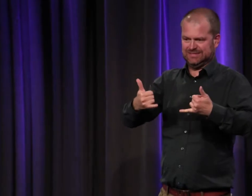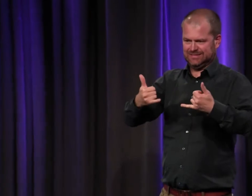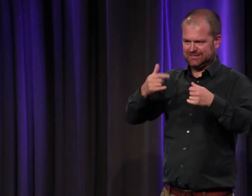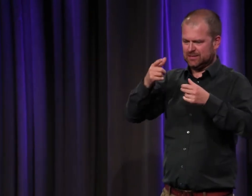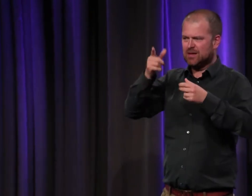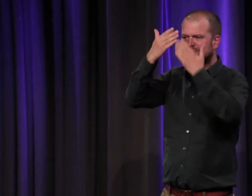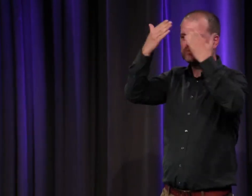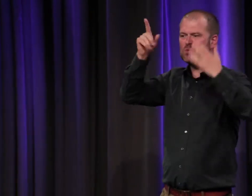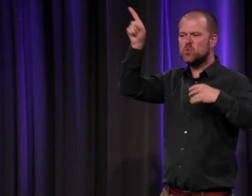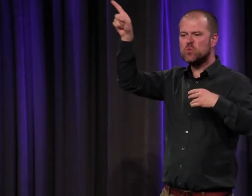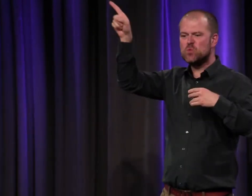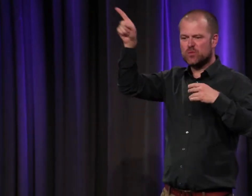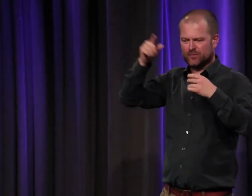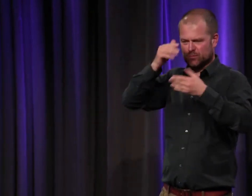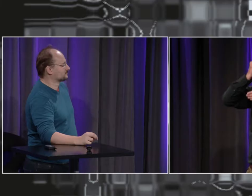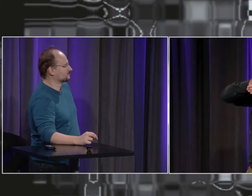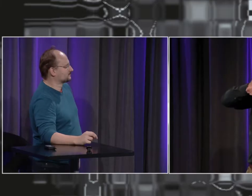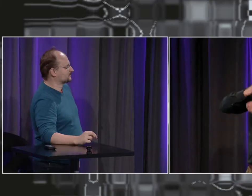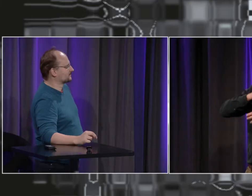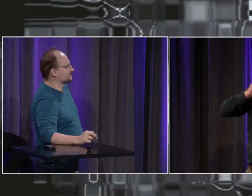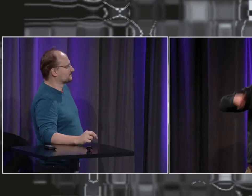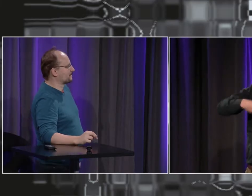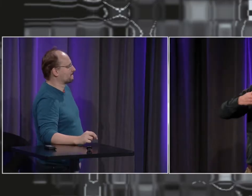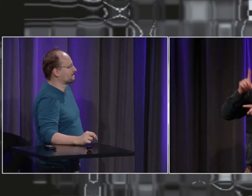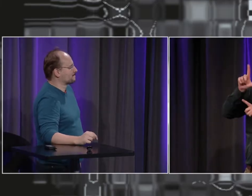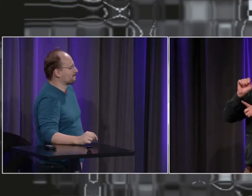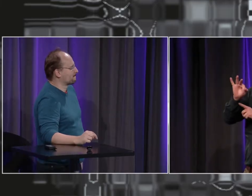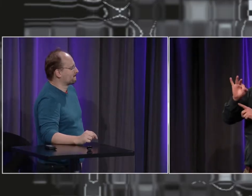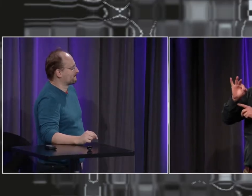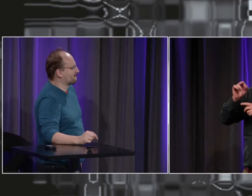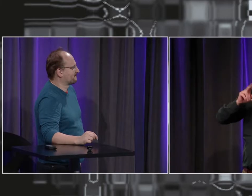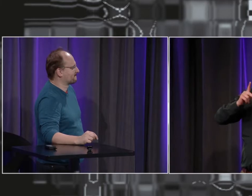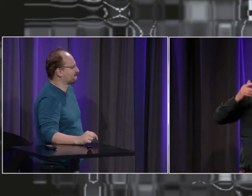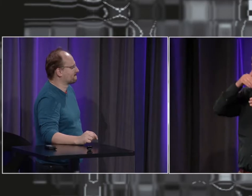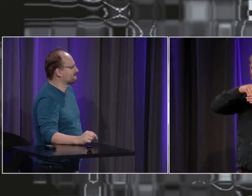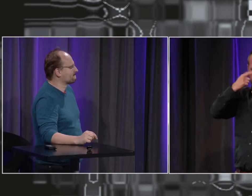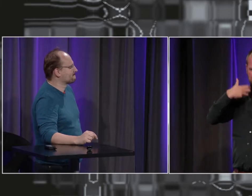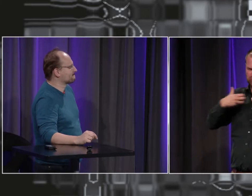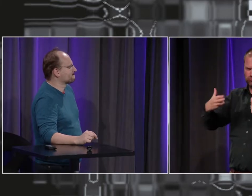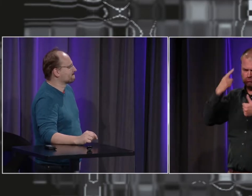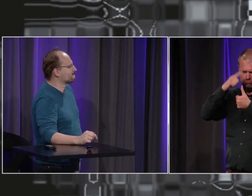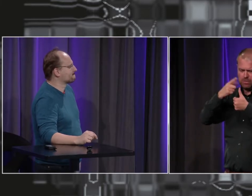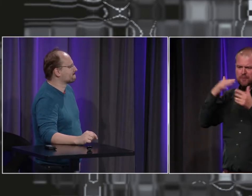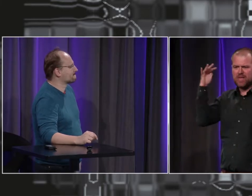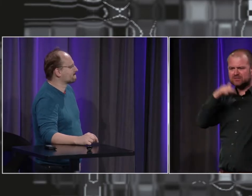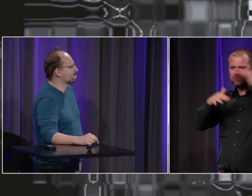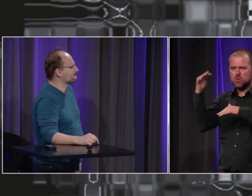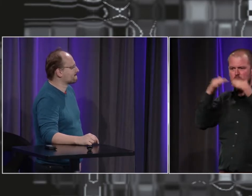alors ici il y a cette exposition sur le Moyen-Âge il y un film en LSF très très